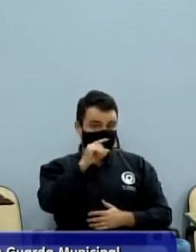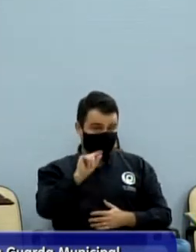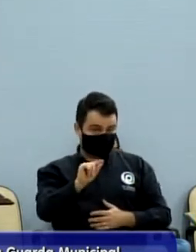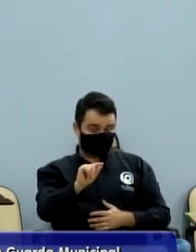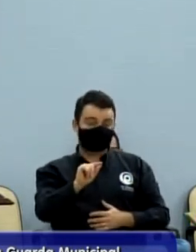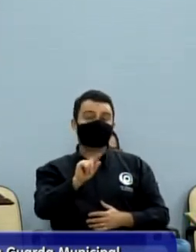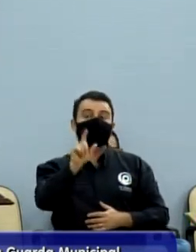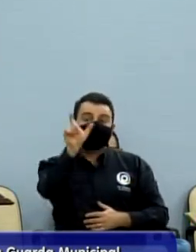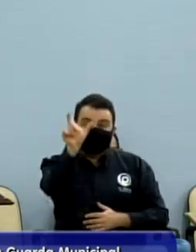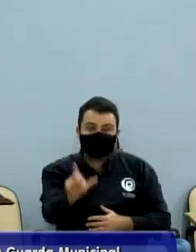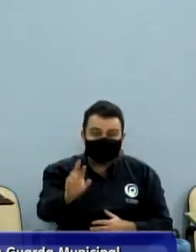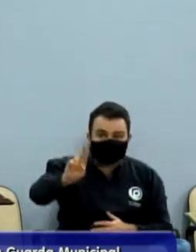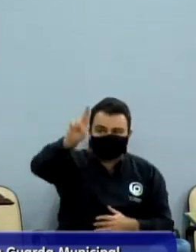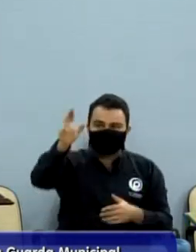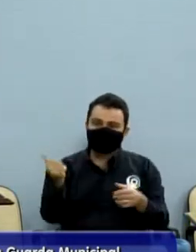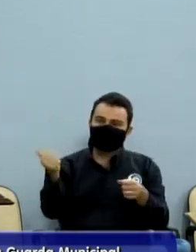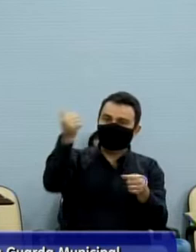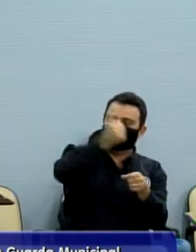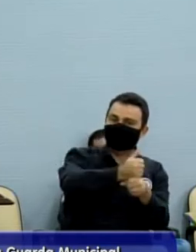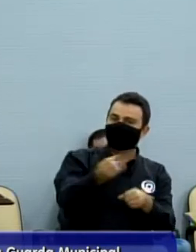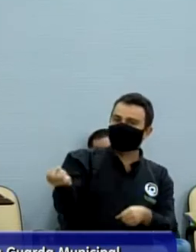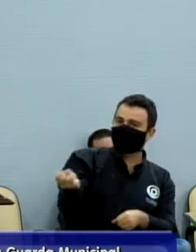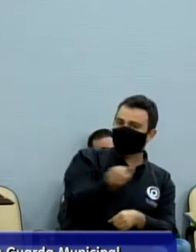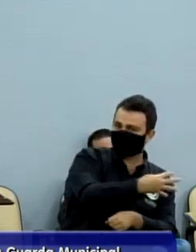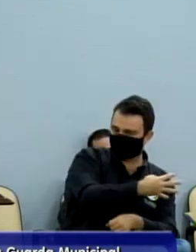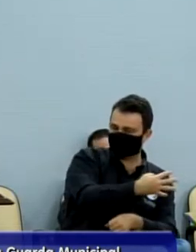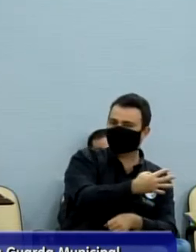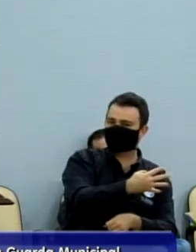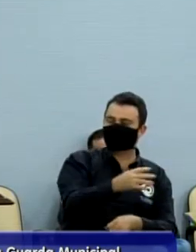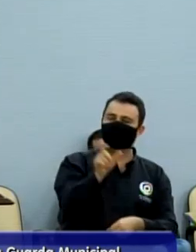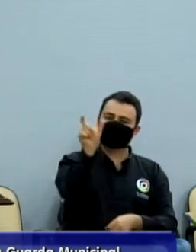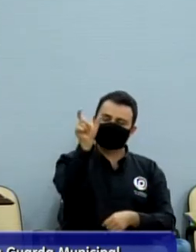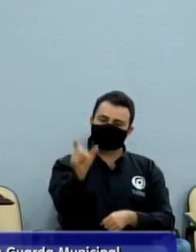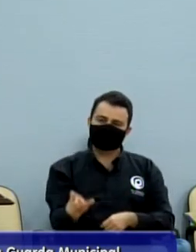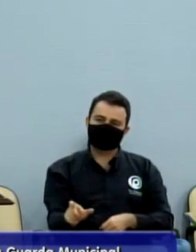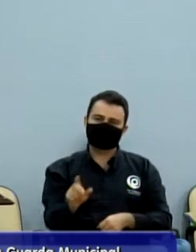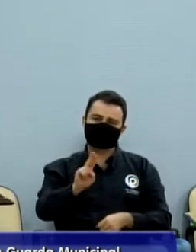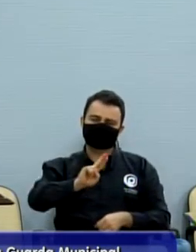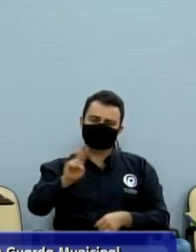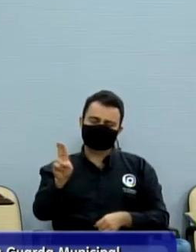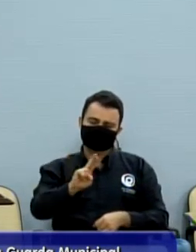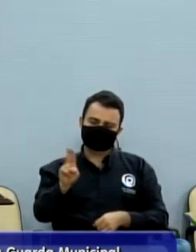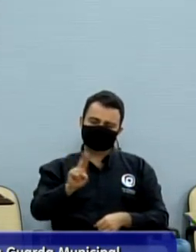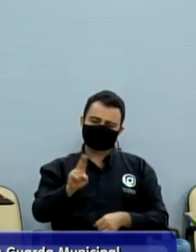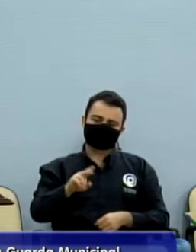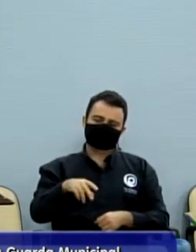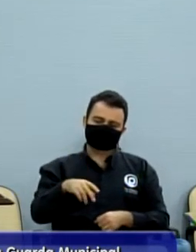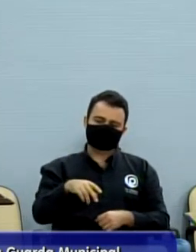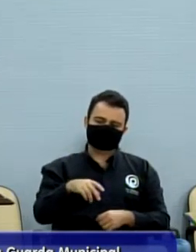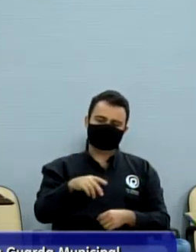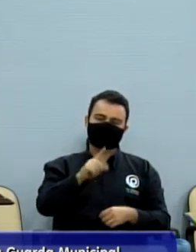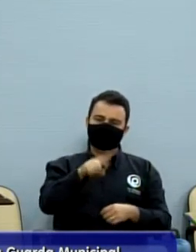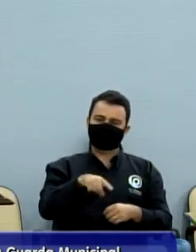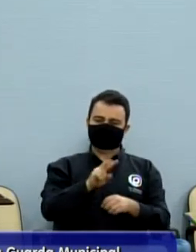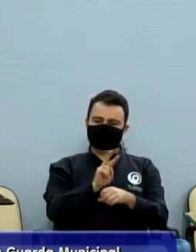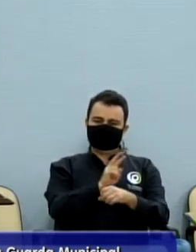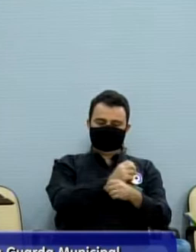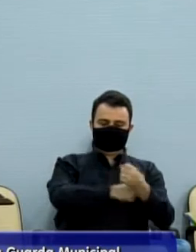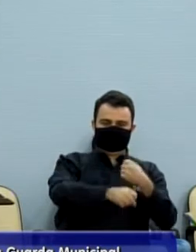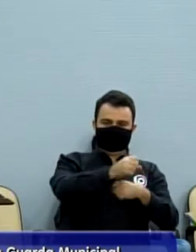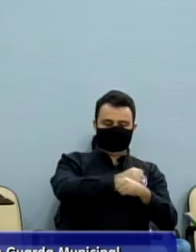diretoria que foi eleita para a GCM, para o bienio agora 2021-2023,